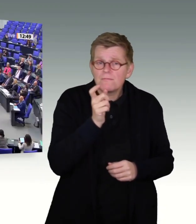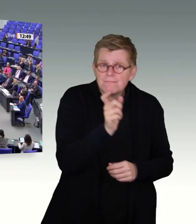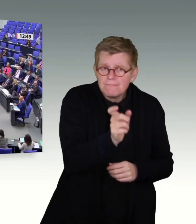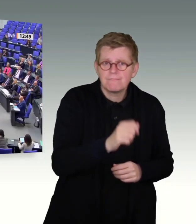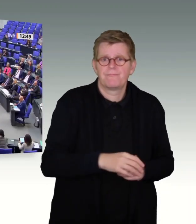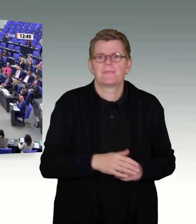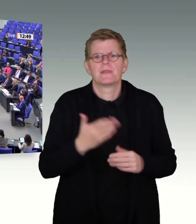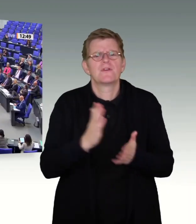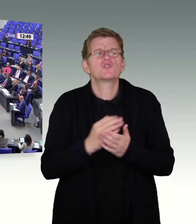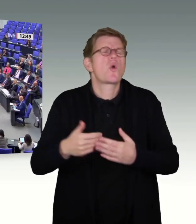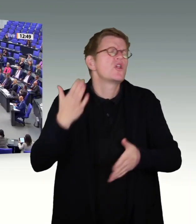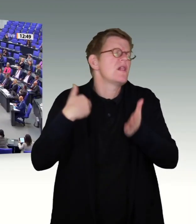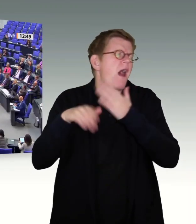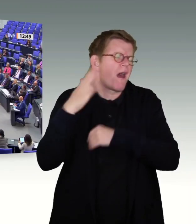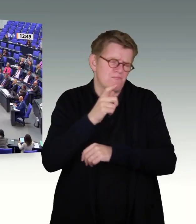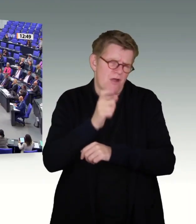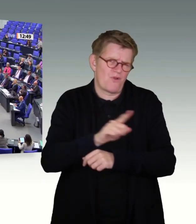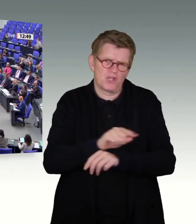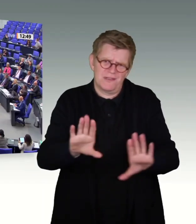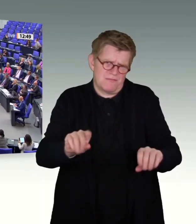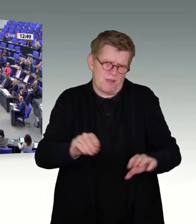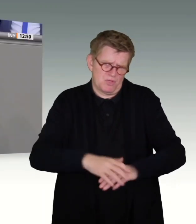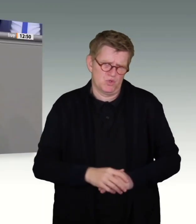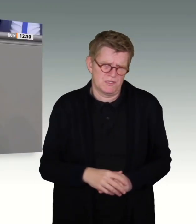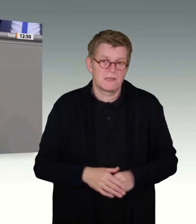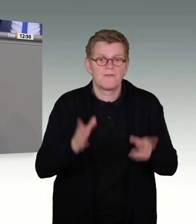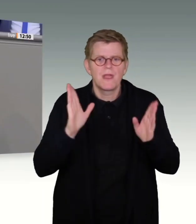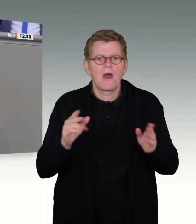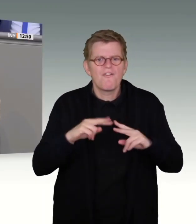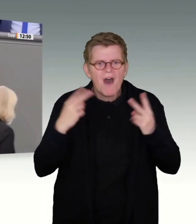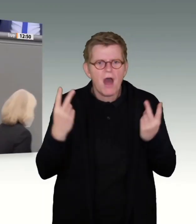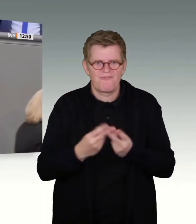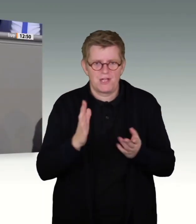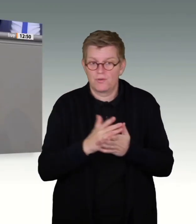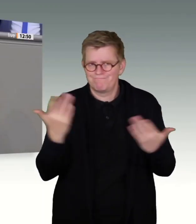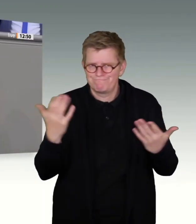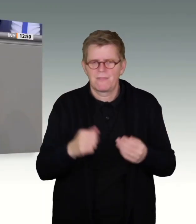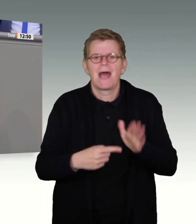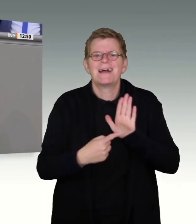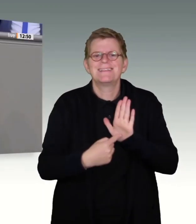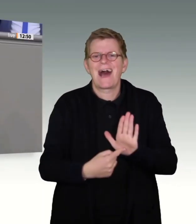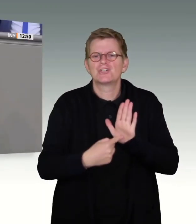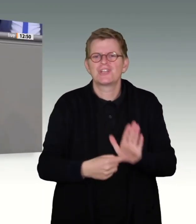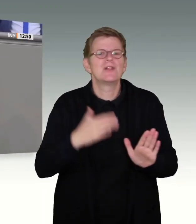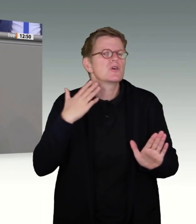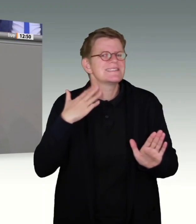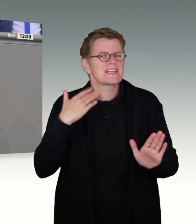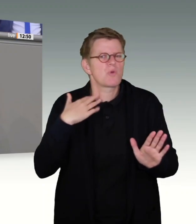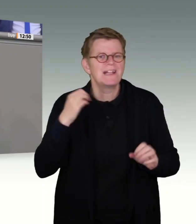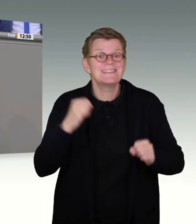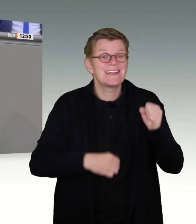aus guten Gründen seit Jahren nicht mehr verwendet. In der Fachwelt spricht man schon lange von Darstellung sexualisierter Gewalt.